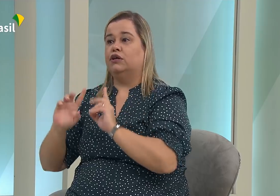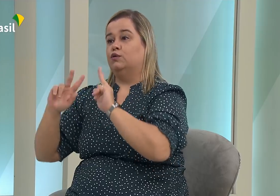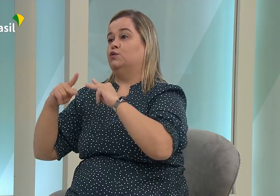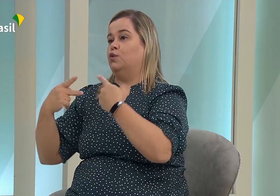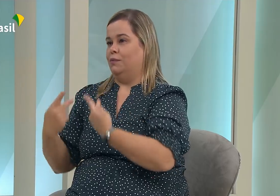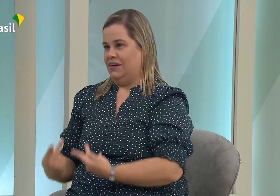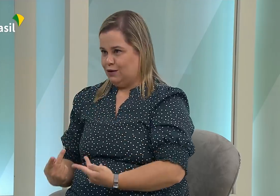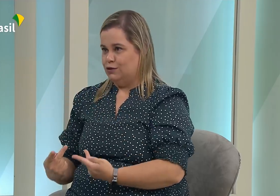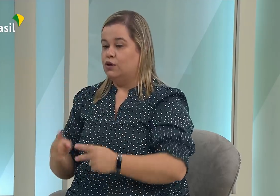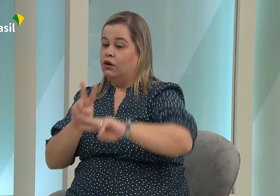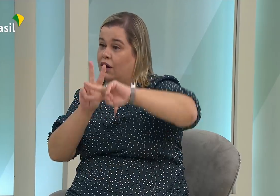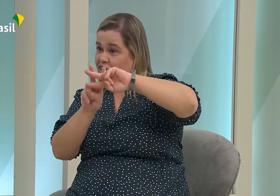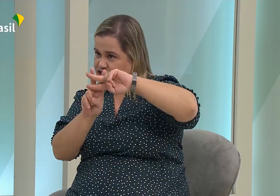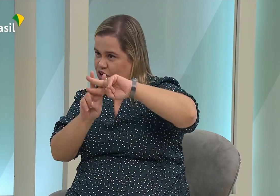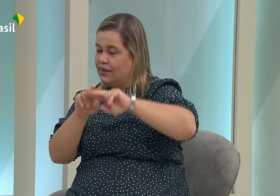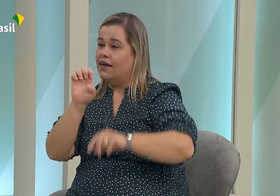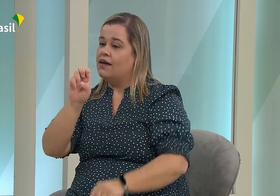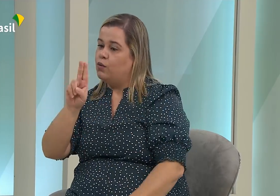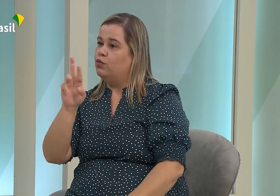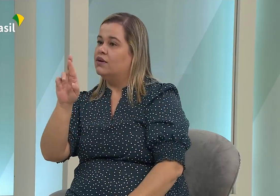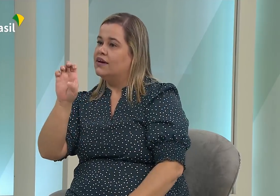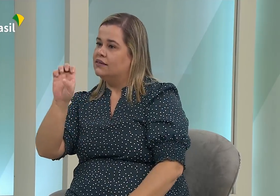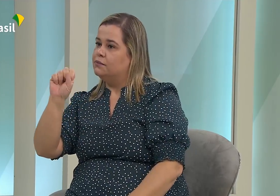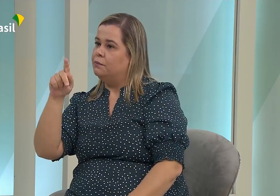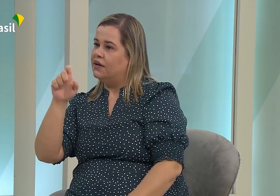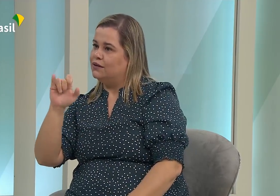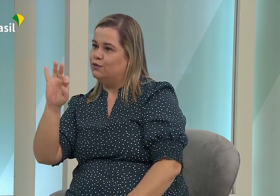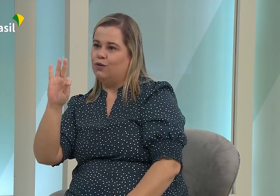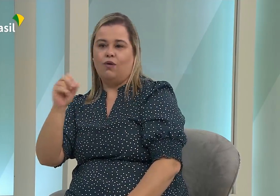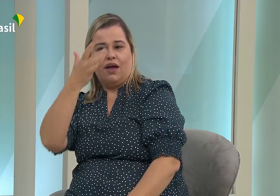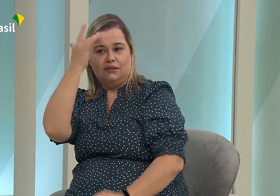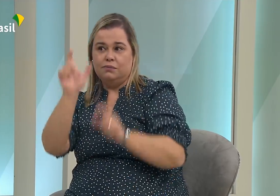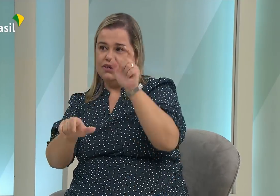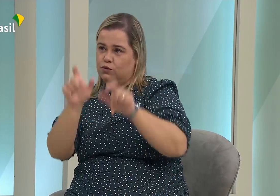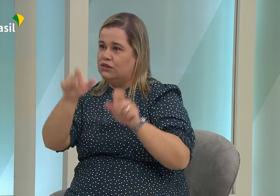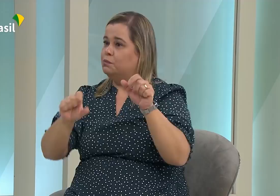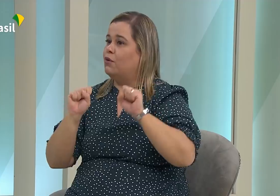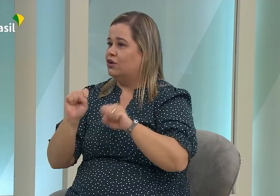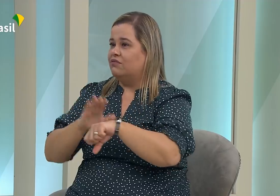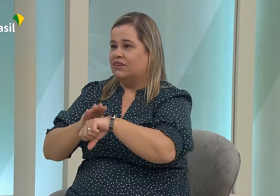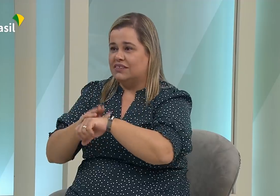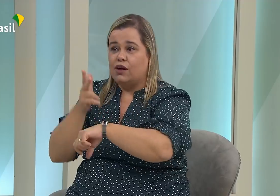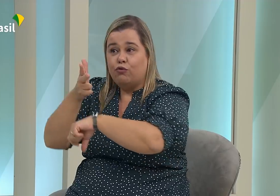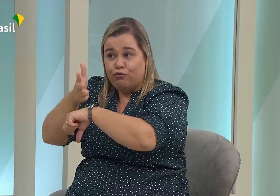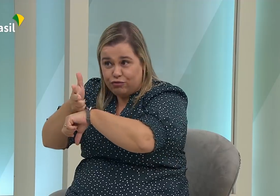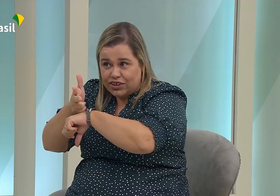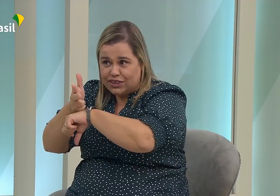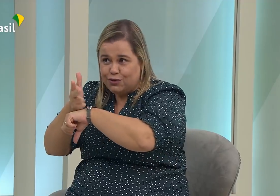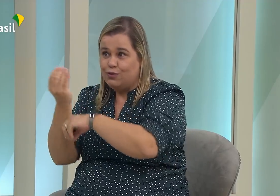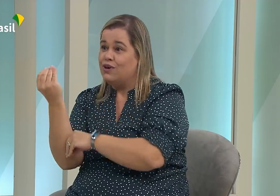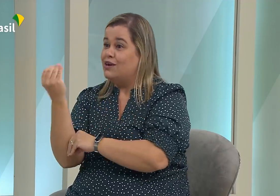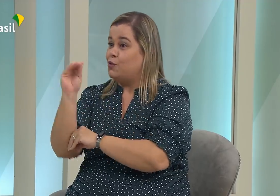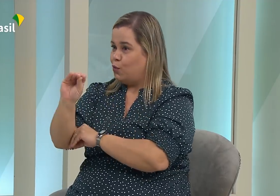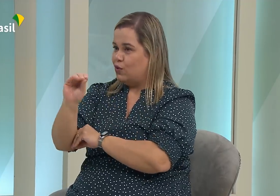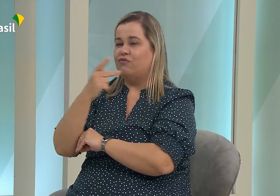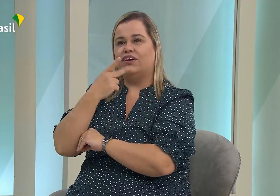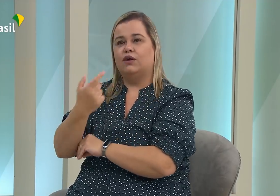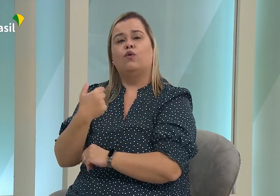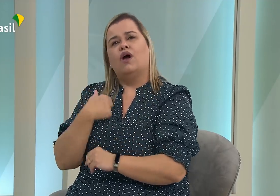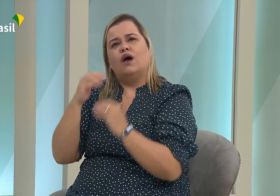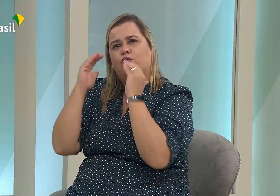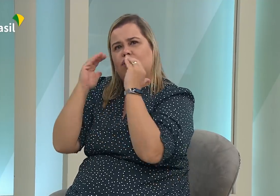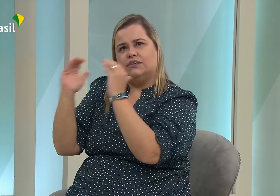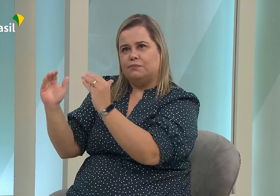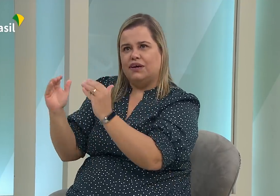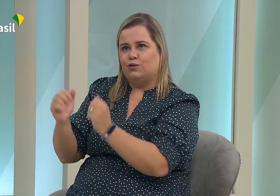respeito, faça seu vídeo e poste nas redes sociais do MMFDH. Então, as pessoas podem fazer seus vídeos